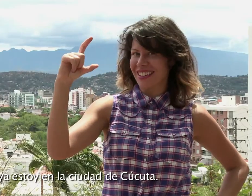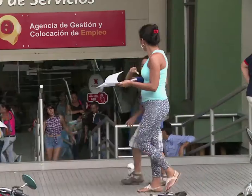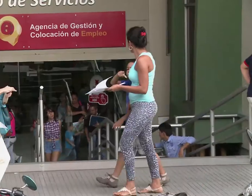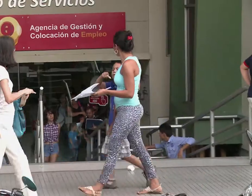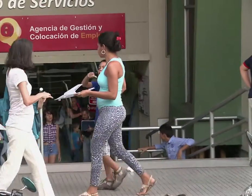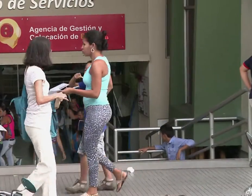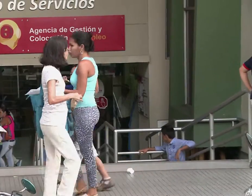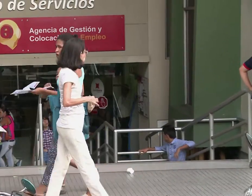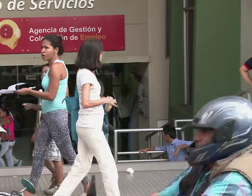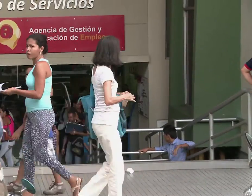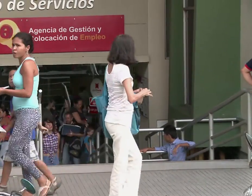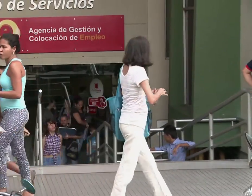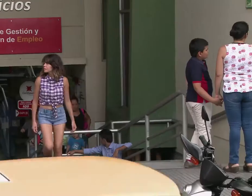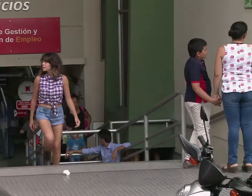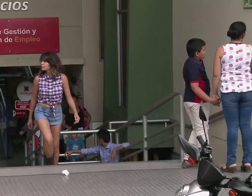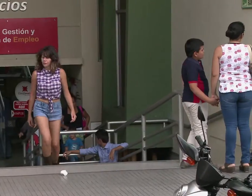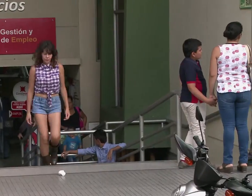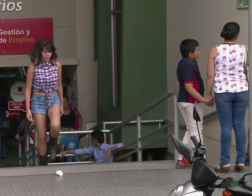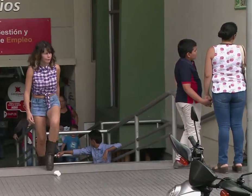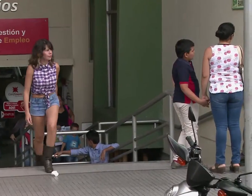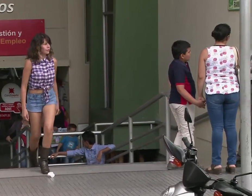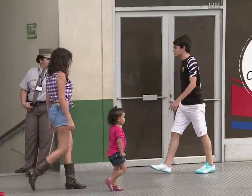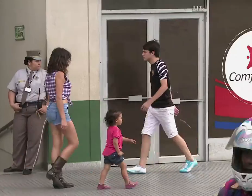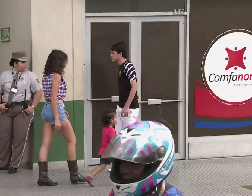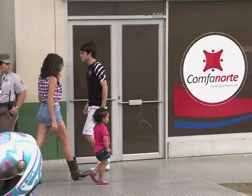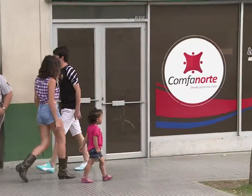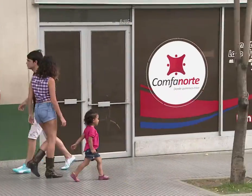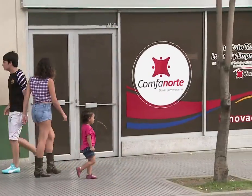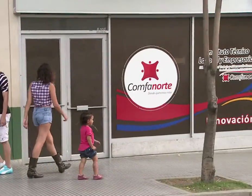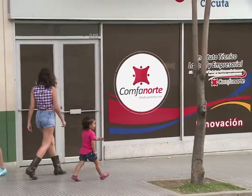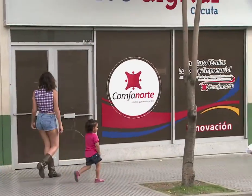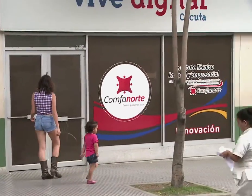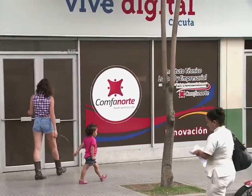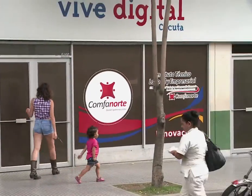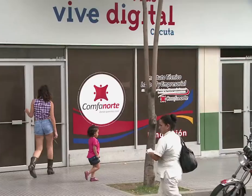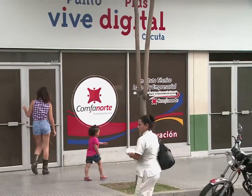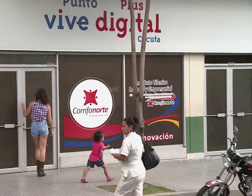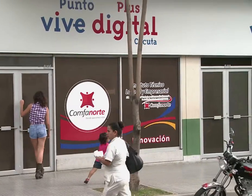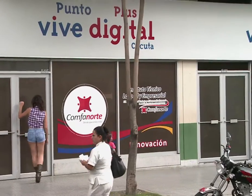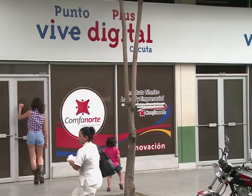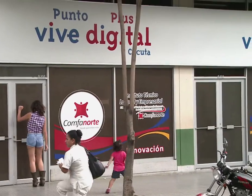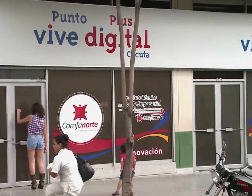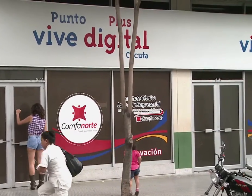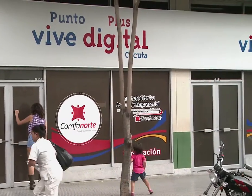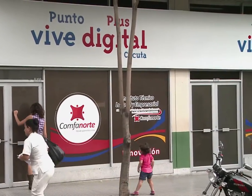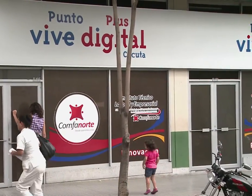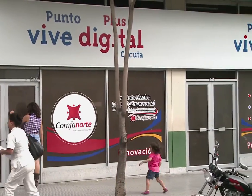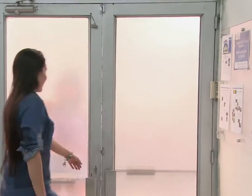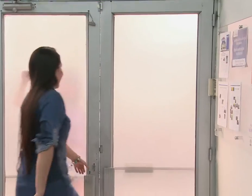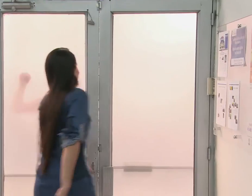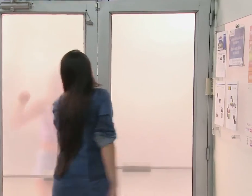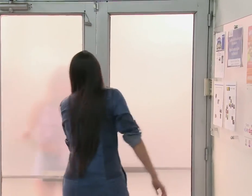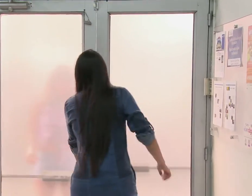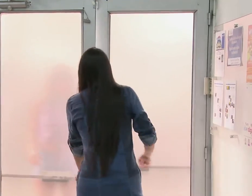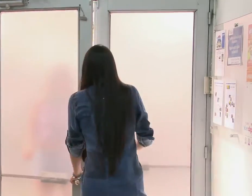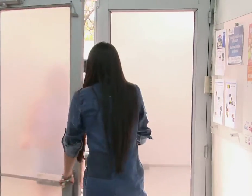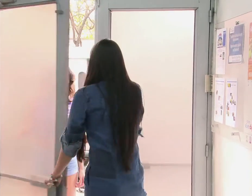Ahora me voy a encontrar con Andrea, quien me va a contar más sobre inclusión social en el Punto Vive Digital Plus de Cúcuta.